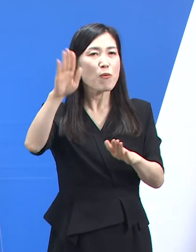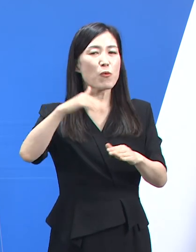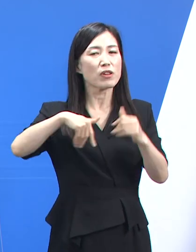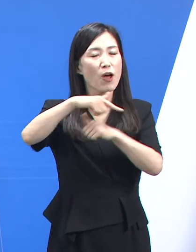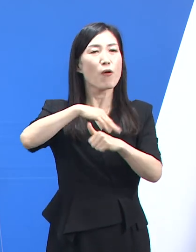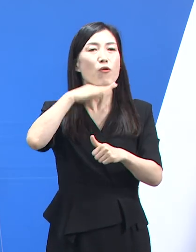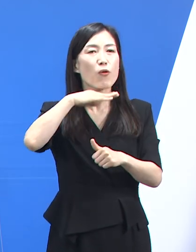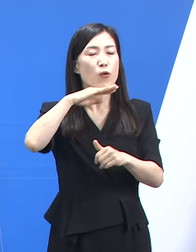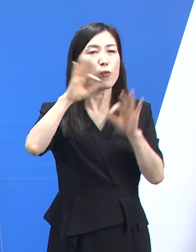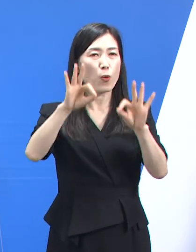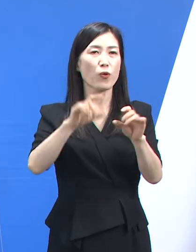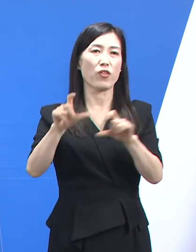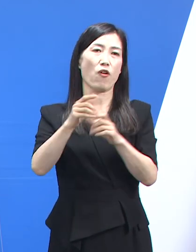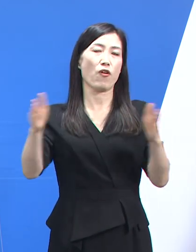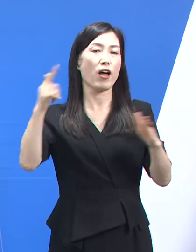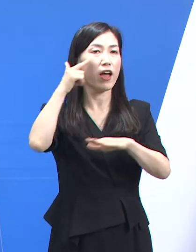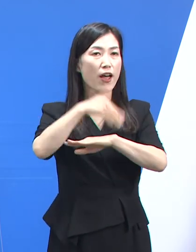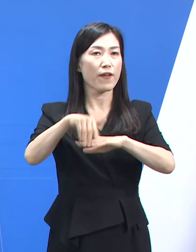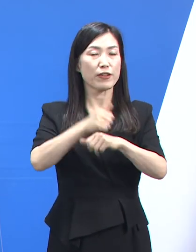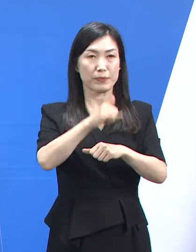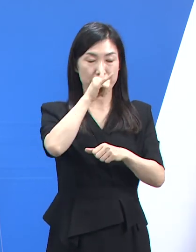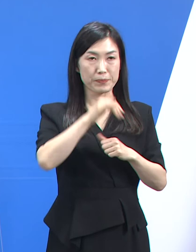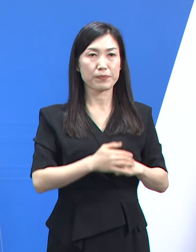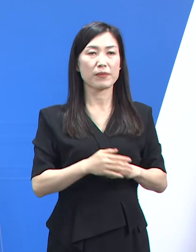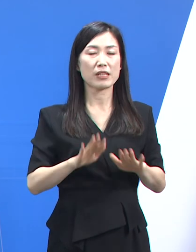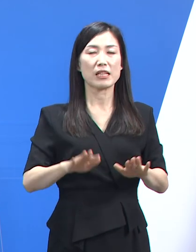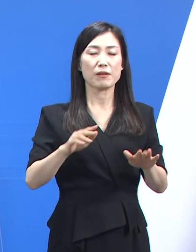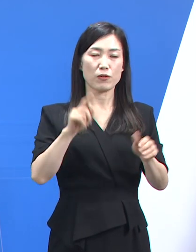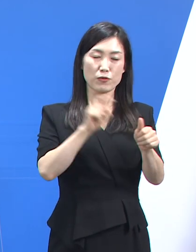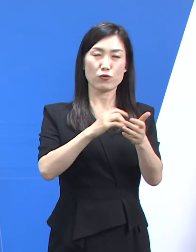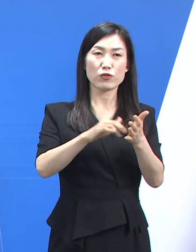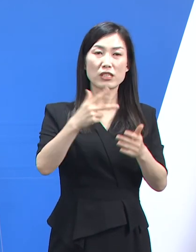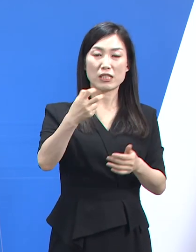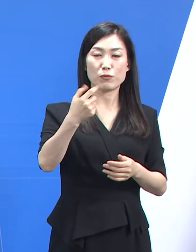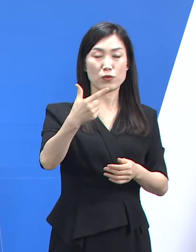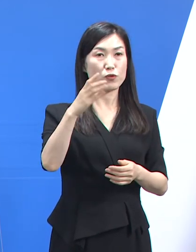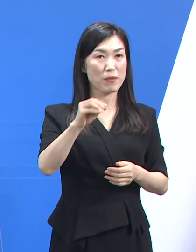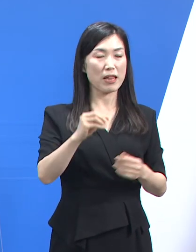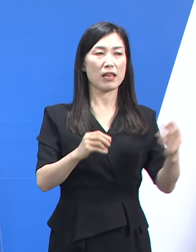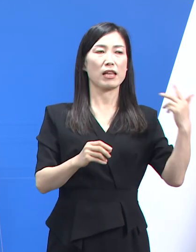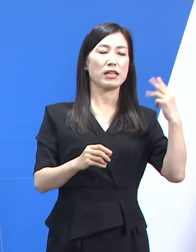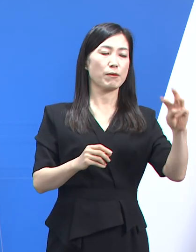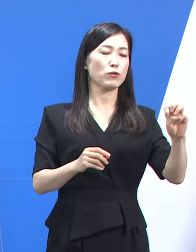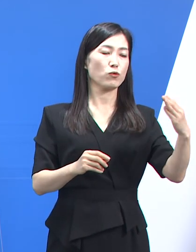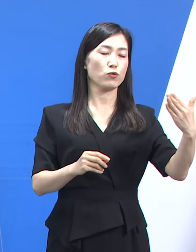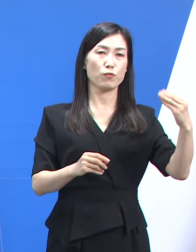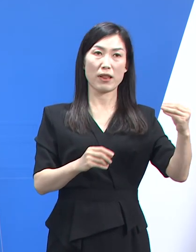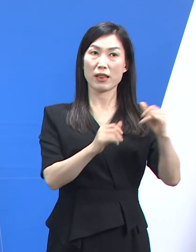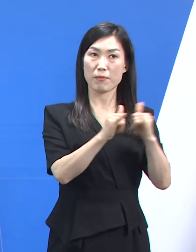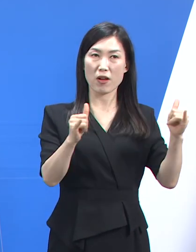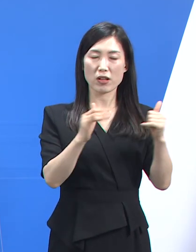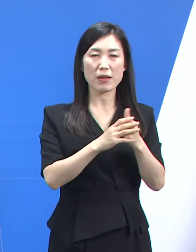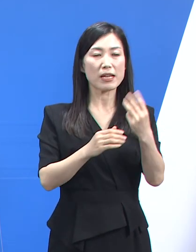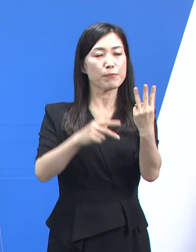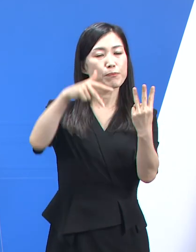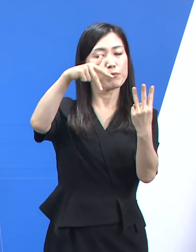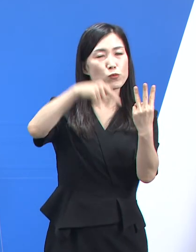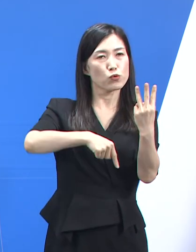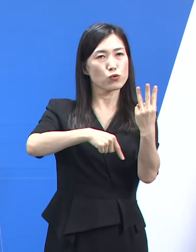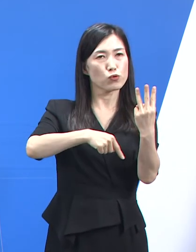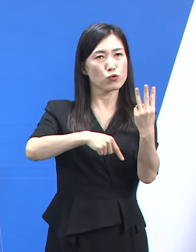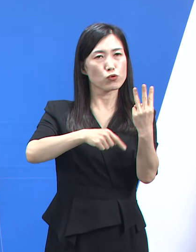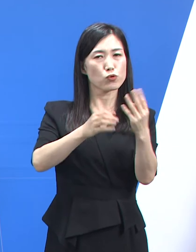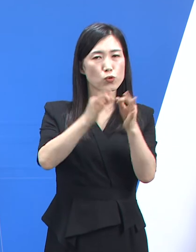도내 추간 신규 확진자는 3월 셋째 주 76만 명에서 지난주 39만 명으로 3주간 약